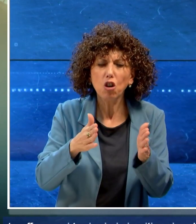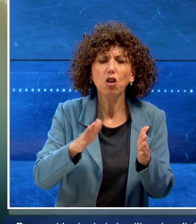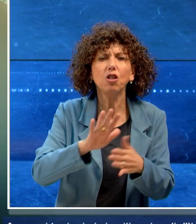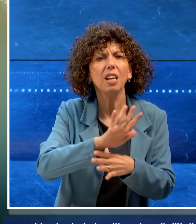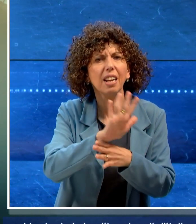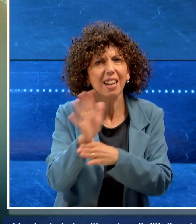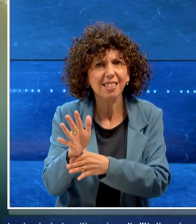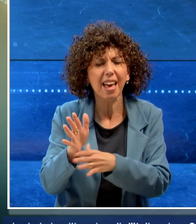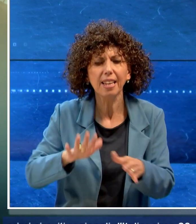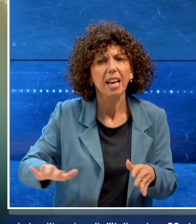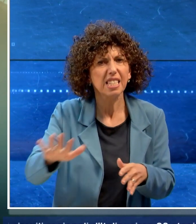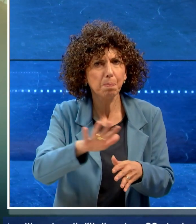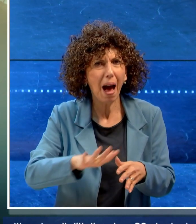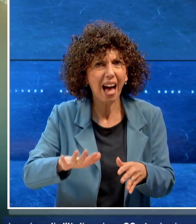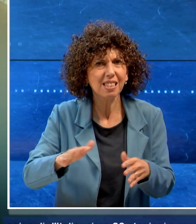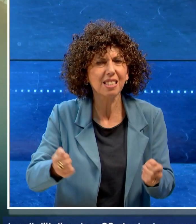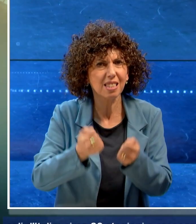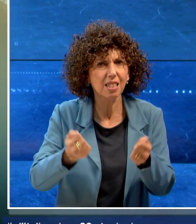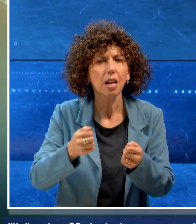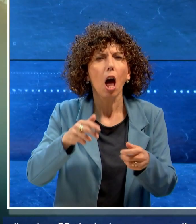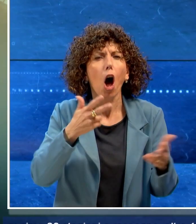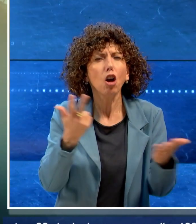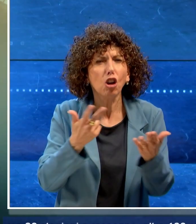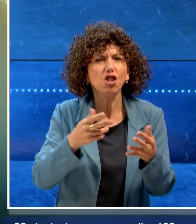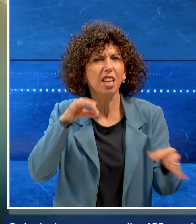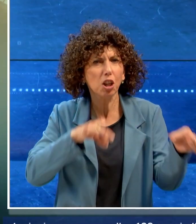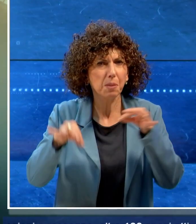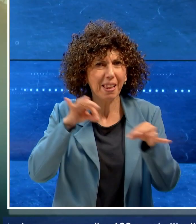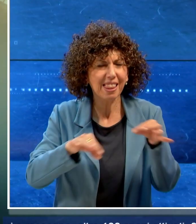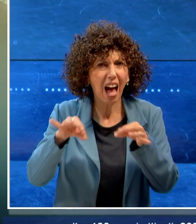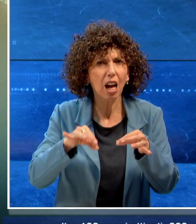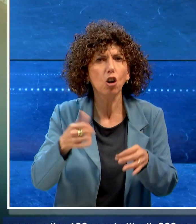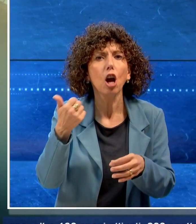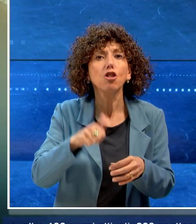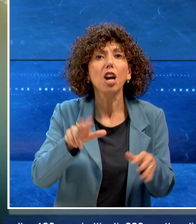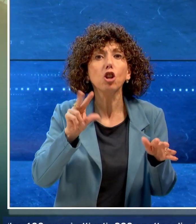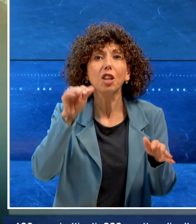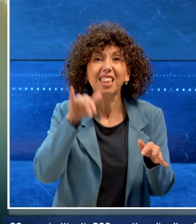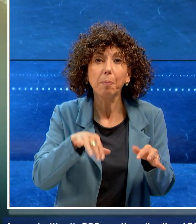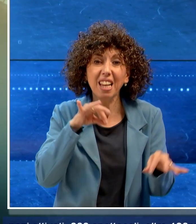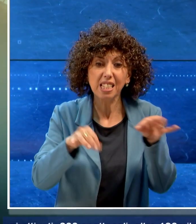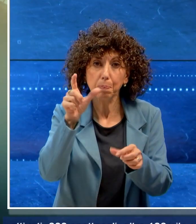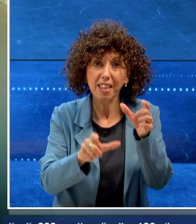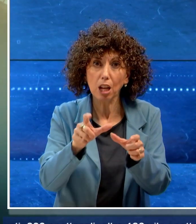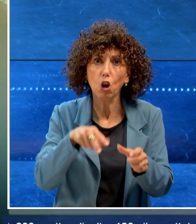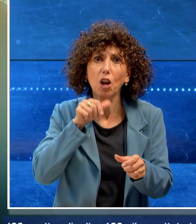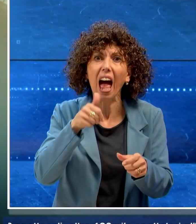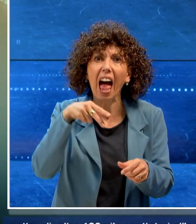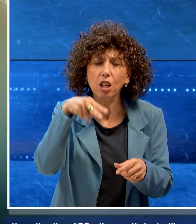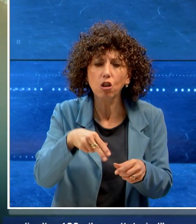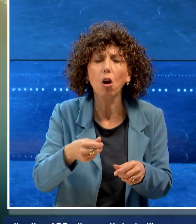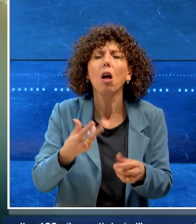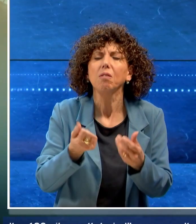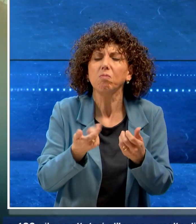100 spazi attivati, 800 spettacoli, 180.000 spettatori l'anno e molteplici